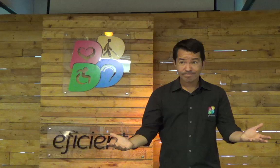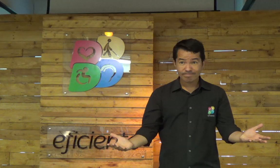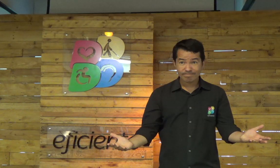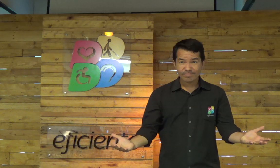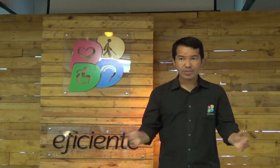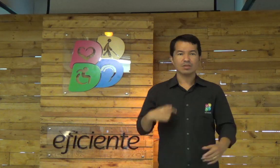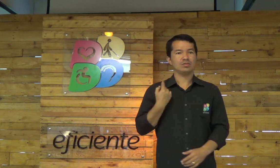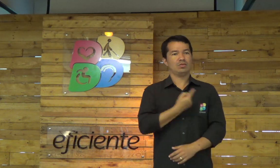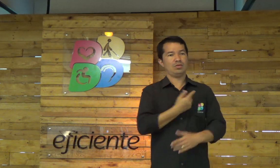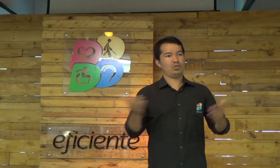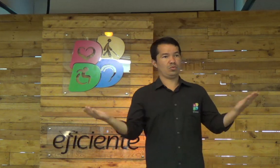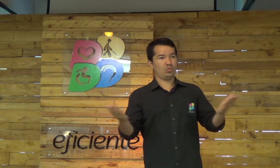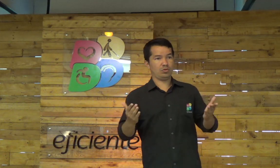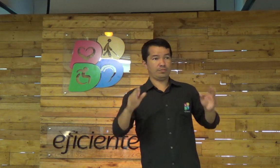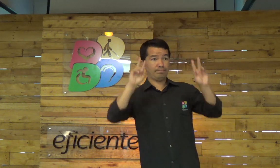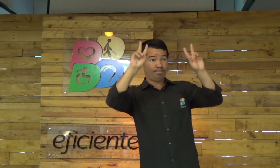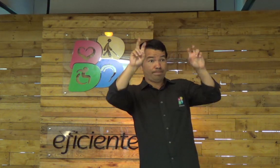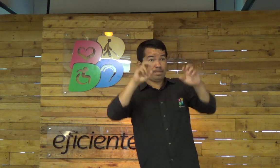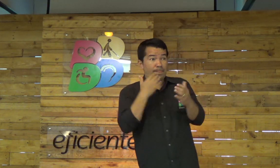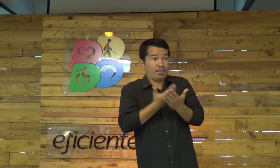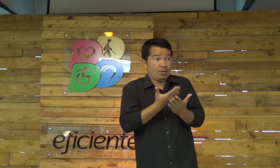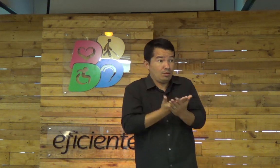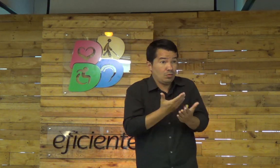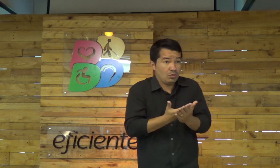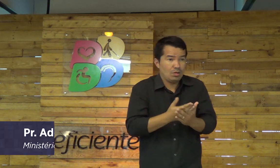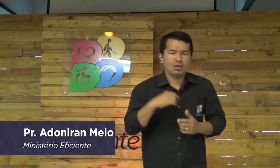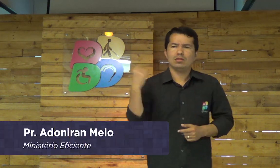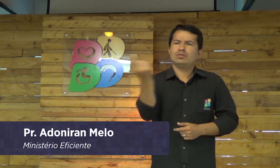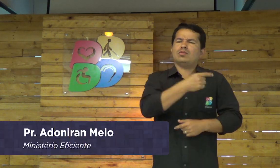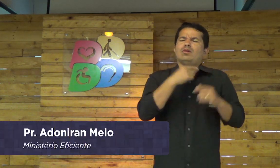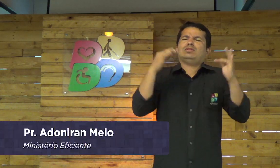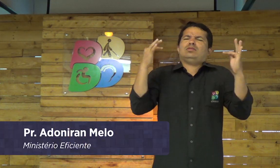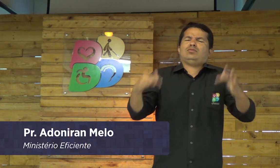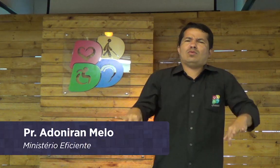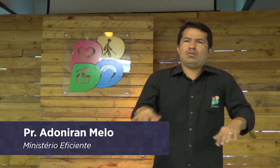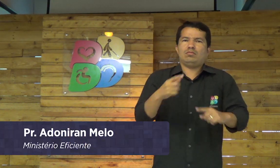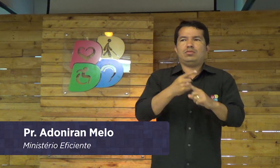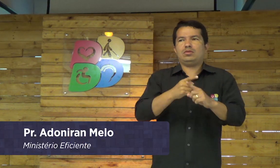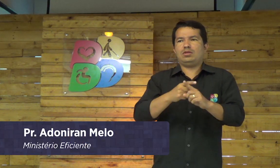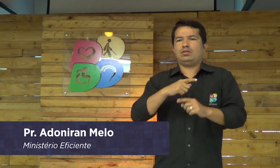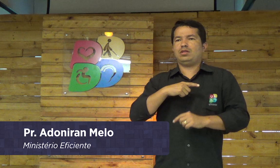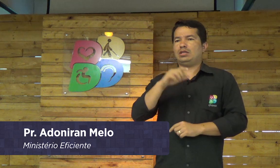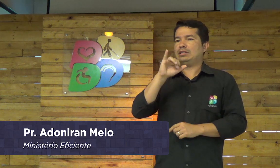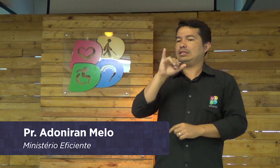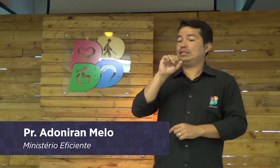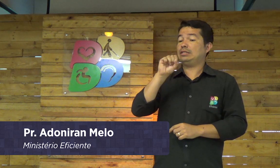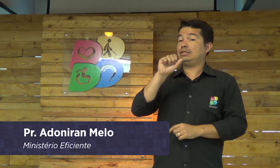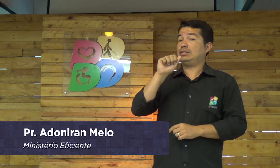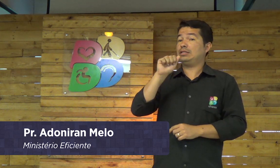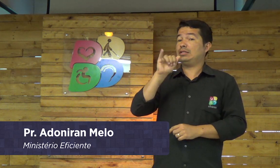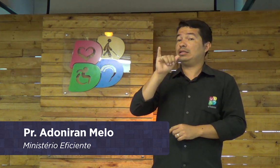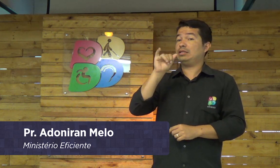Então, hoje nós vamos estudar sobre sofrimento.